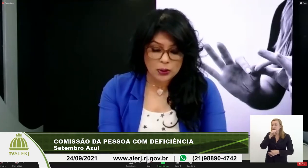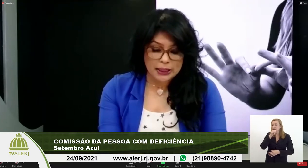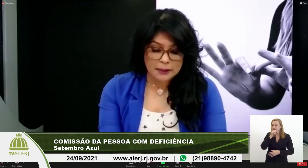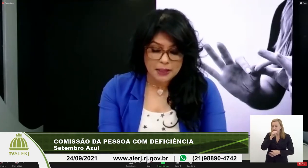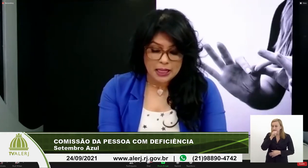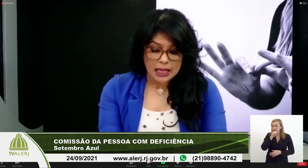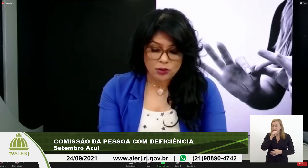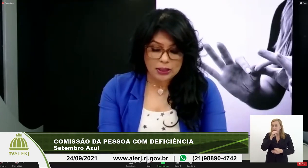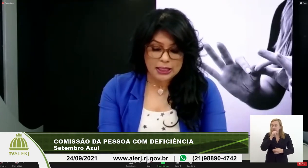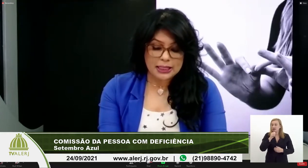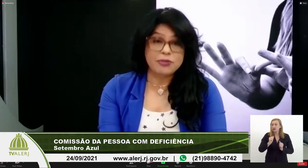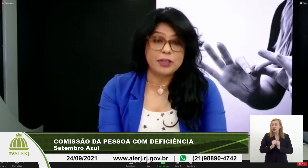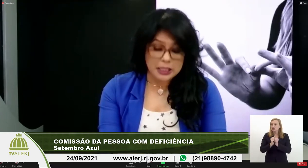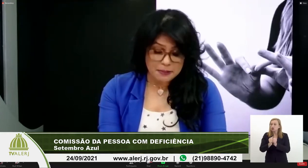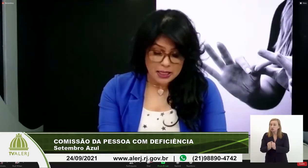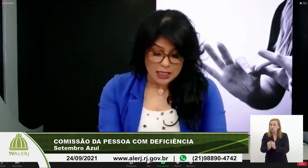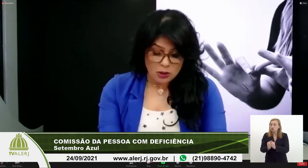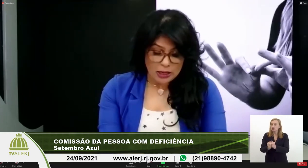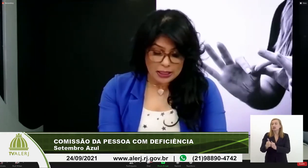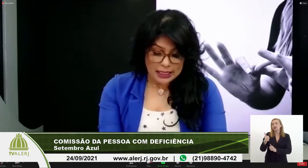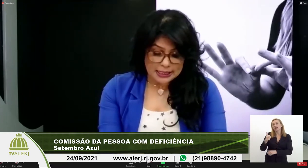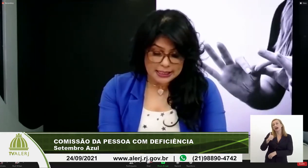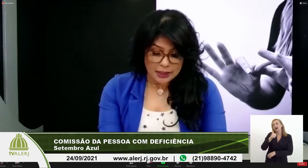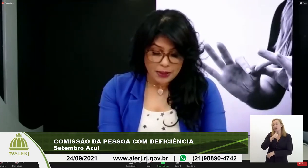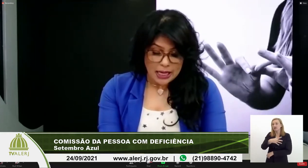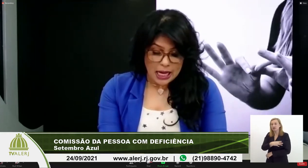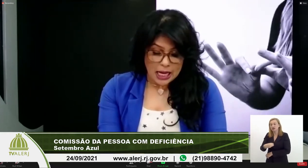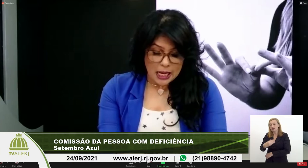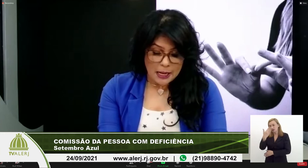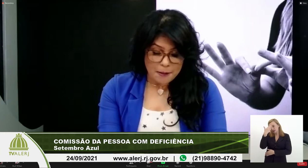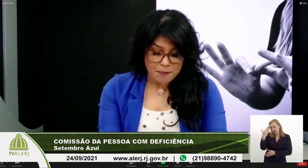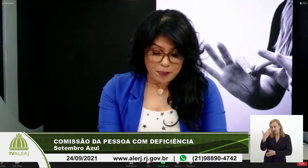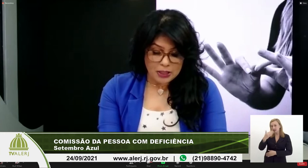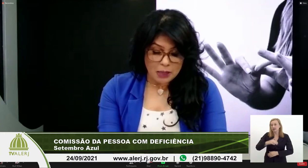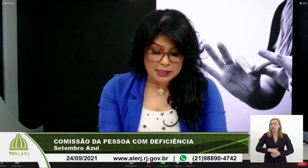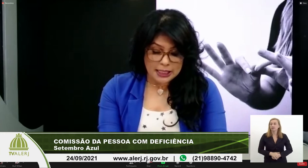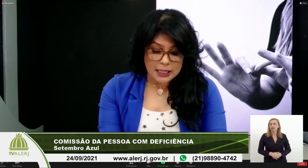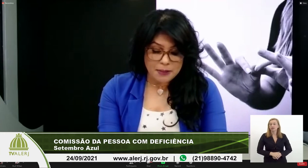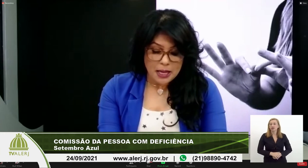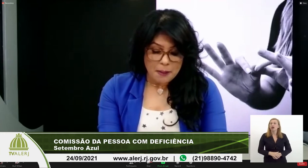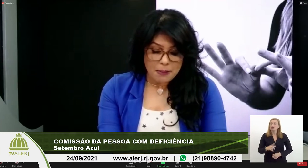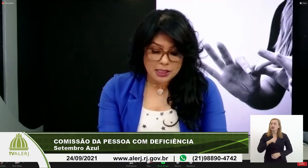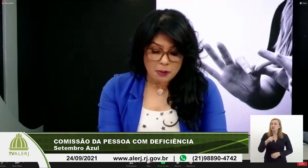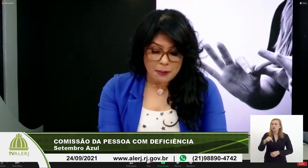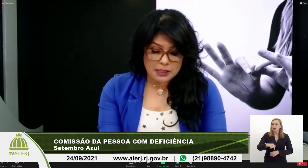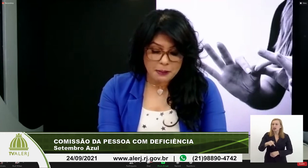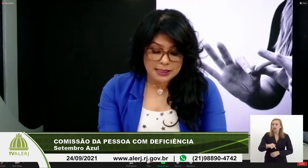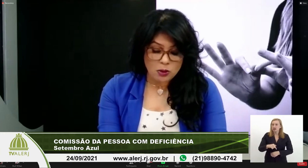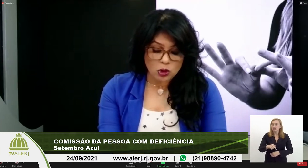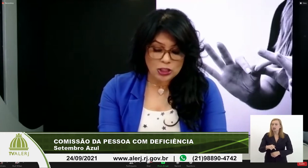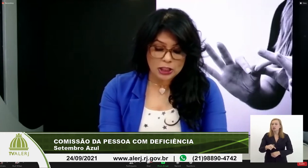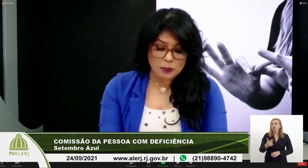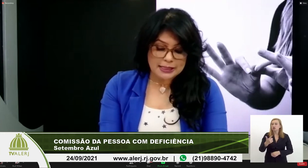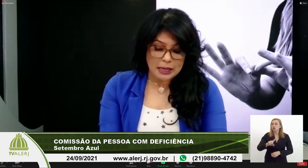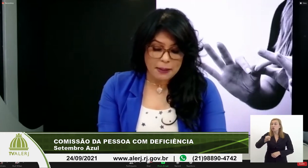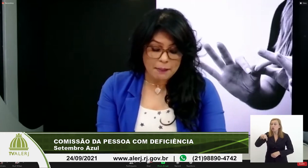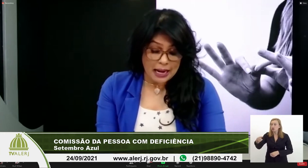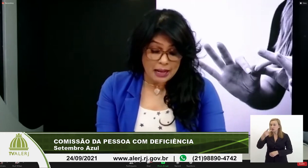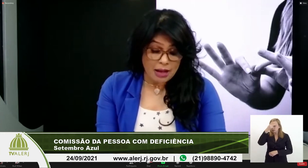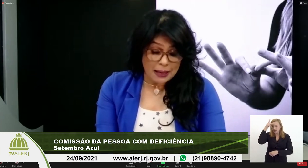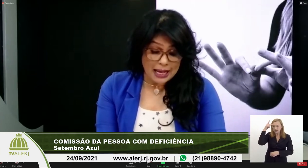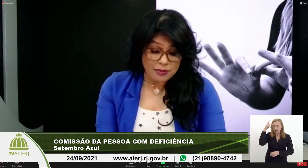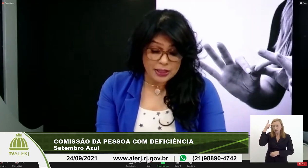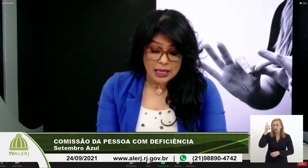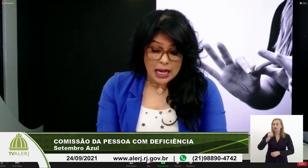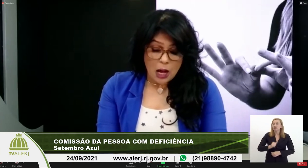apoiando a sua querida filha. Eu quero agradecer. Temos aqui mais uma participação. Gostaria de passar a